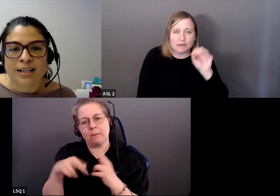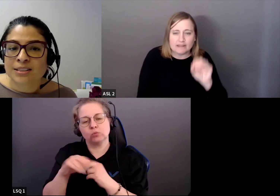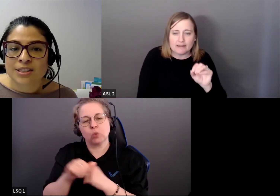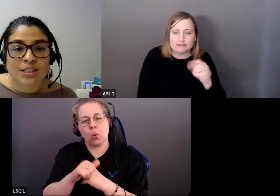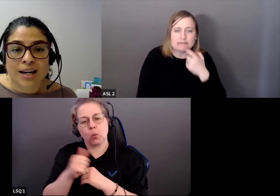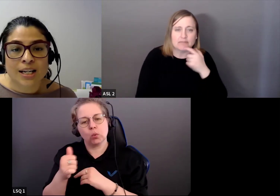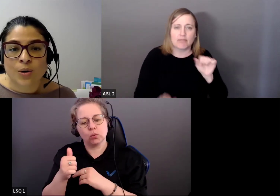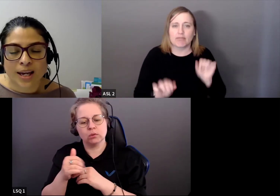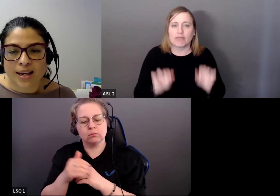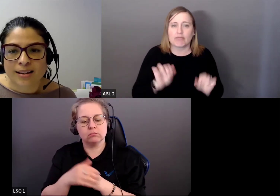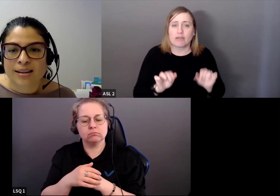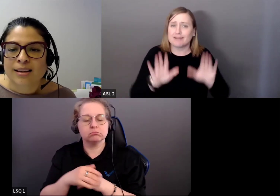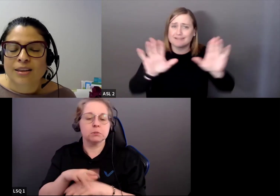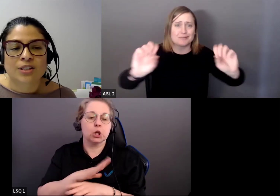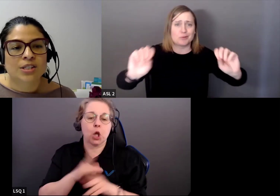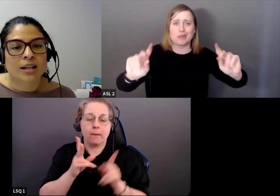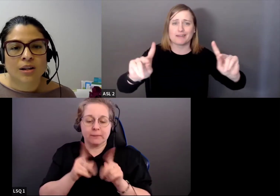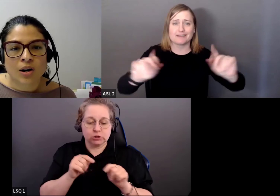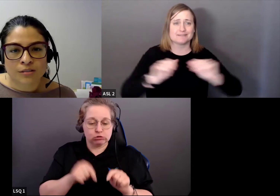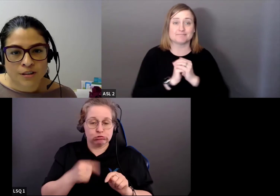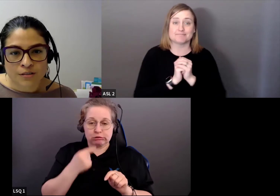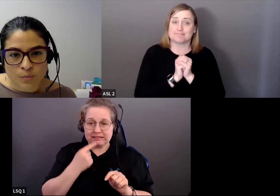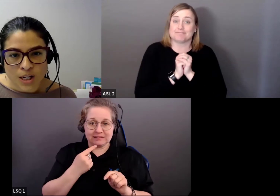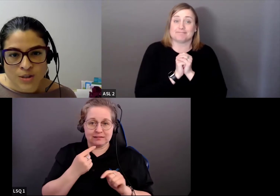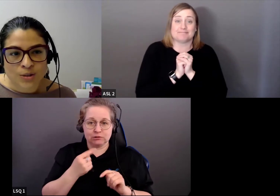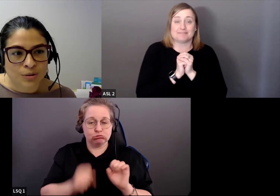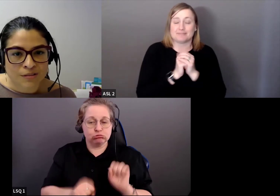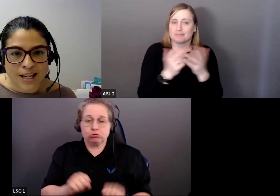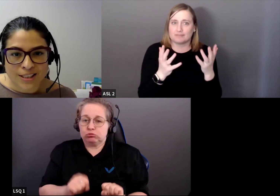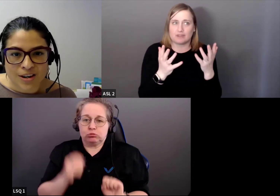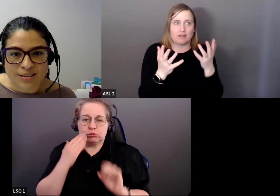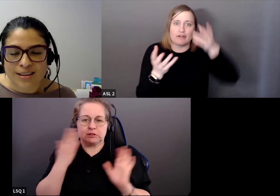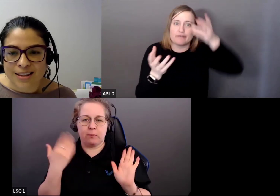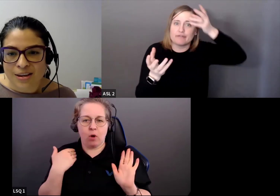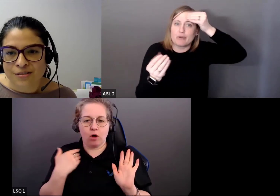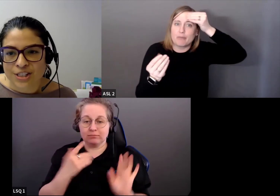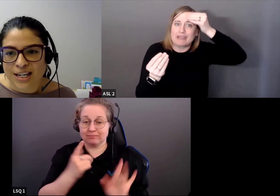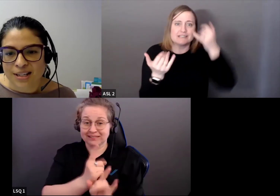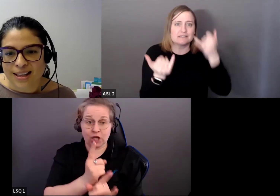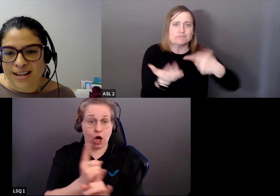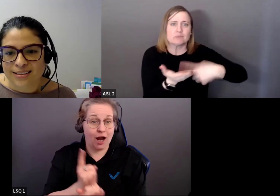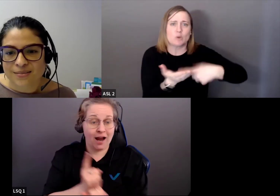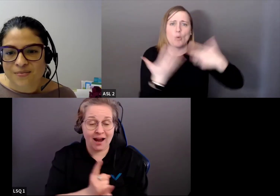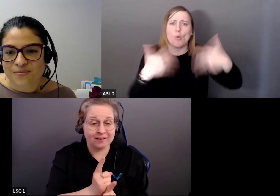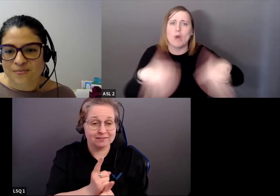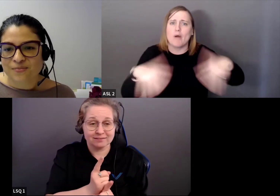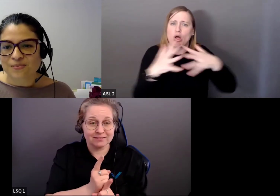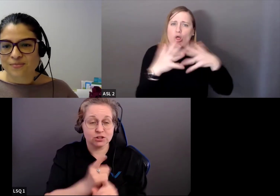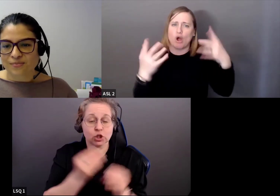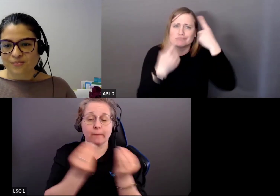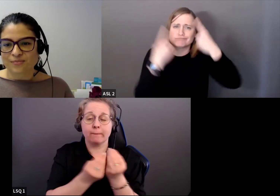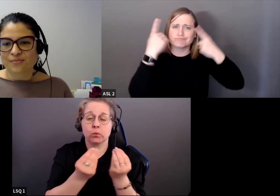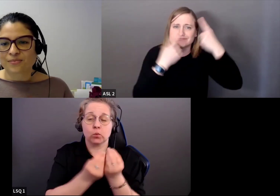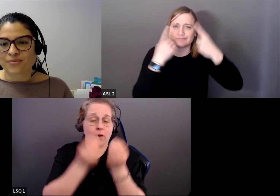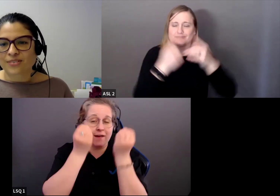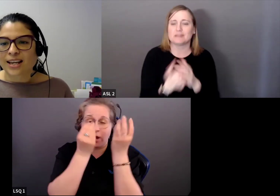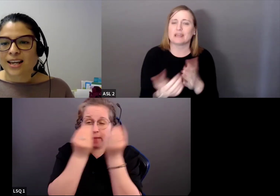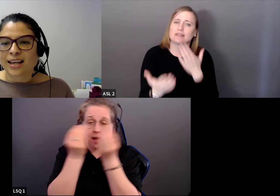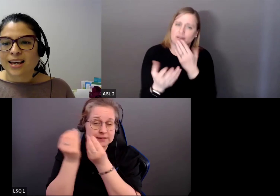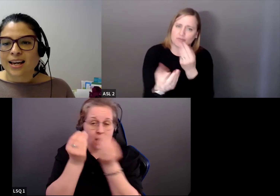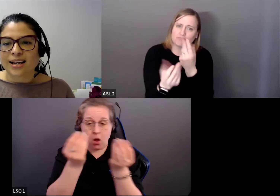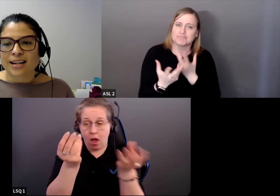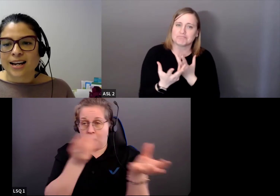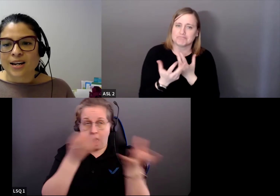qui ont dit je ne sais pas. Ce n pas un problème parce que vous savez, il y a beaucoup, beaucoup d'informations et